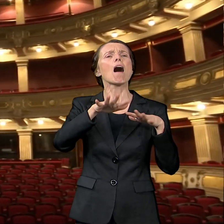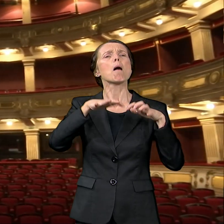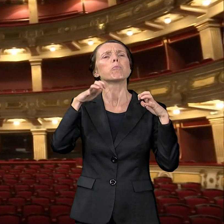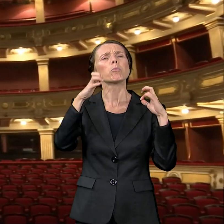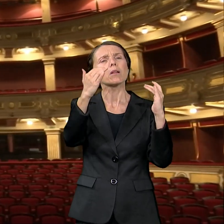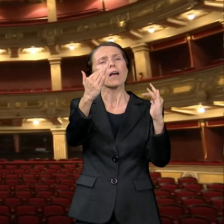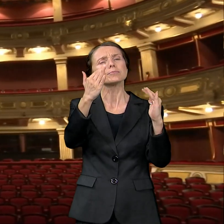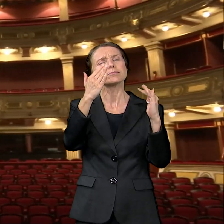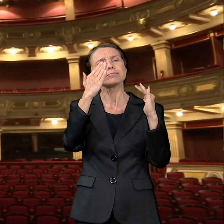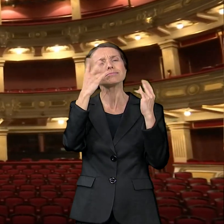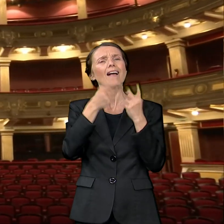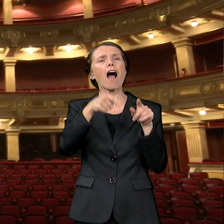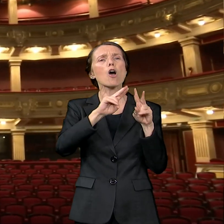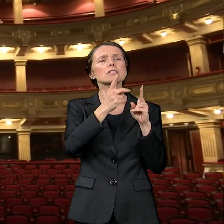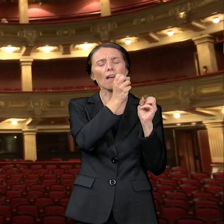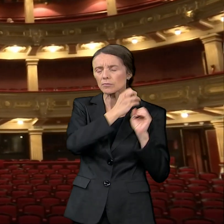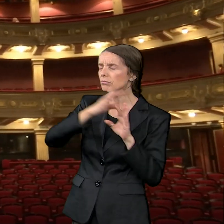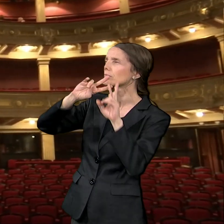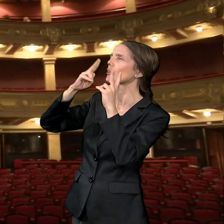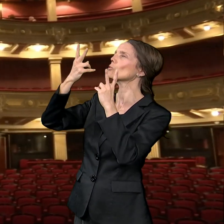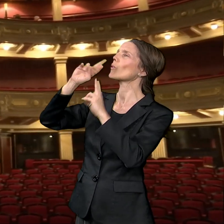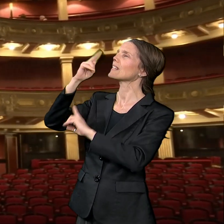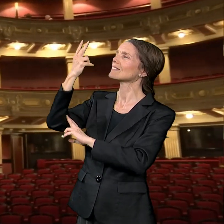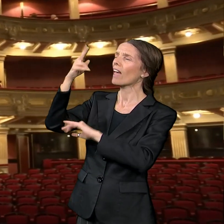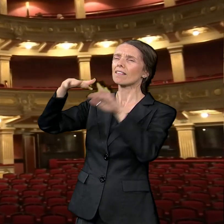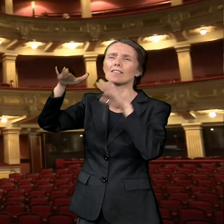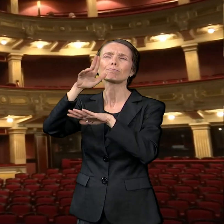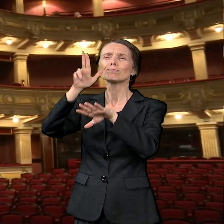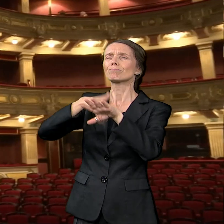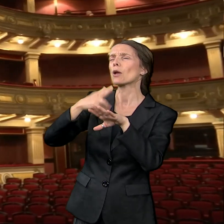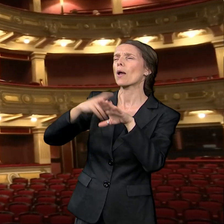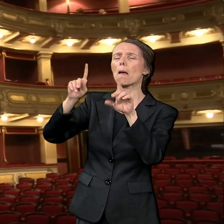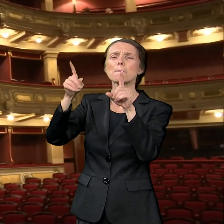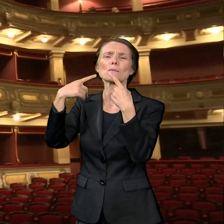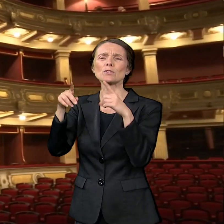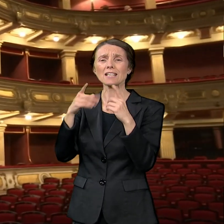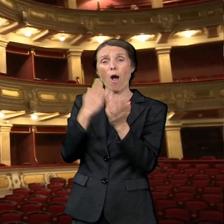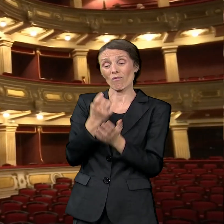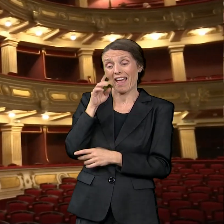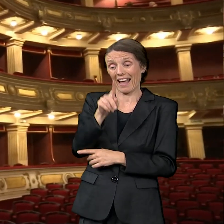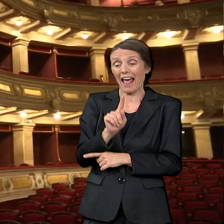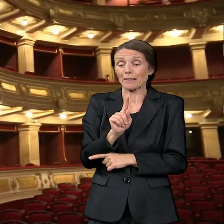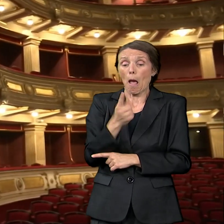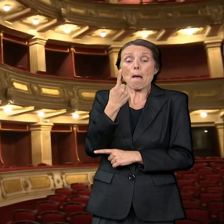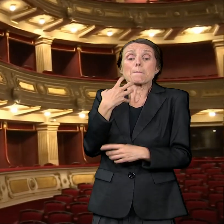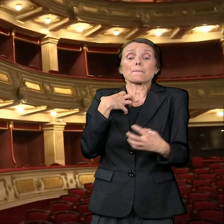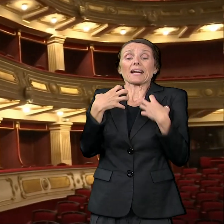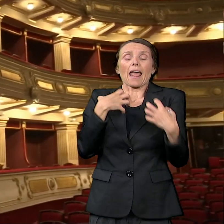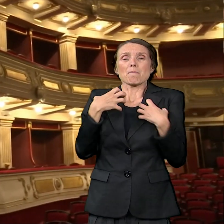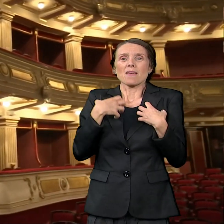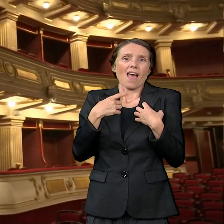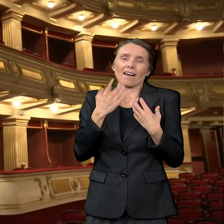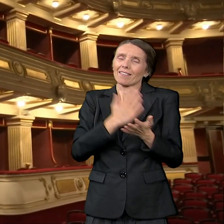događajima, nedoumicama i pitanjima jednog vremena. Premijera je poseban događaj u pozorišnom životu, koji buja do